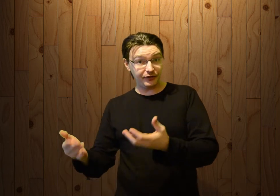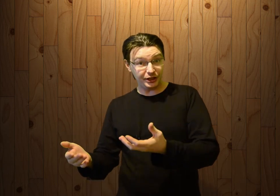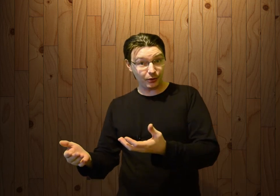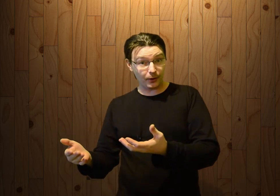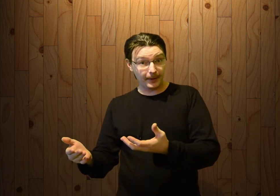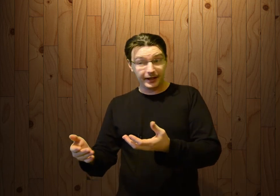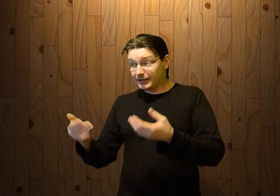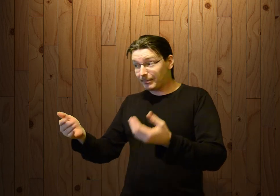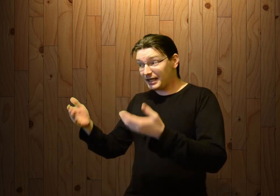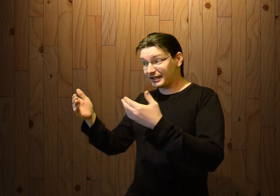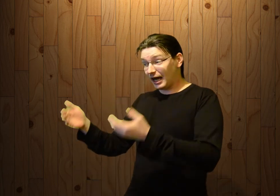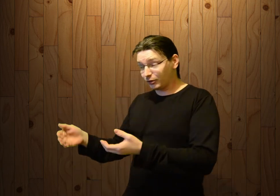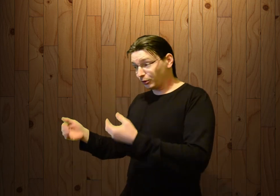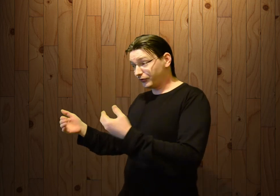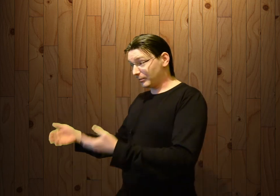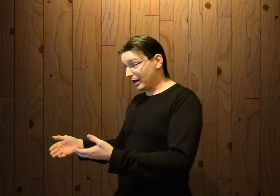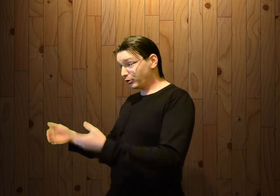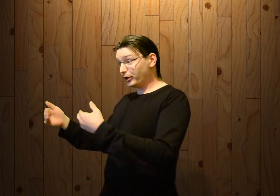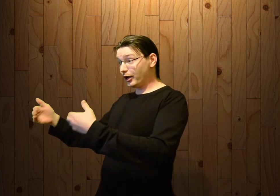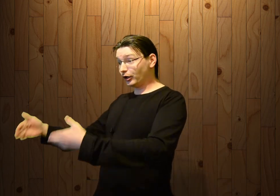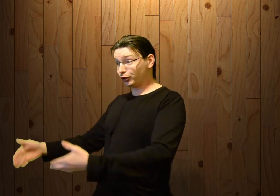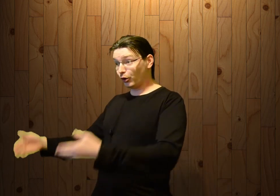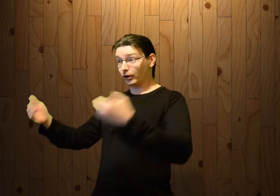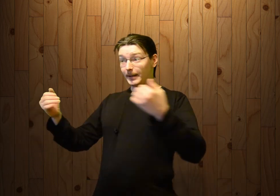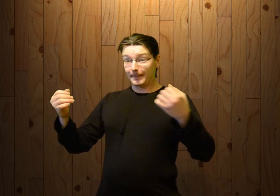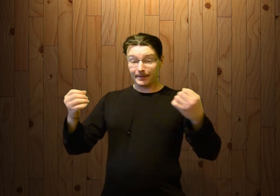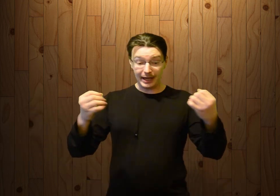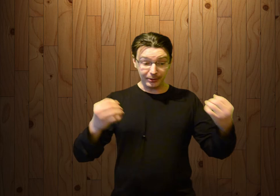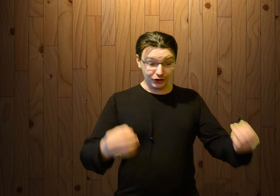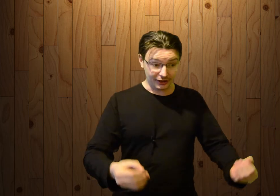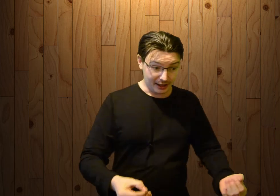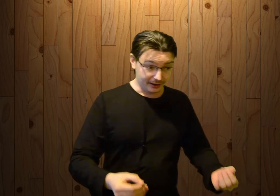видео, я поискал эту информацию, я ее нашел. Я почитал.